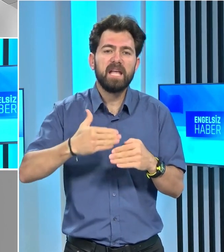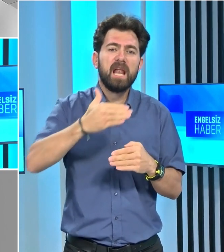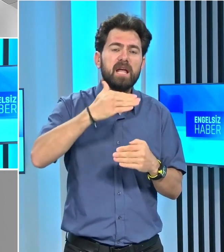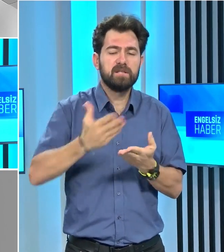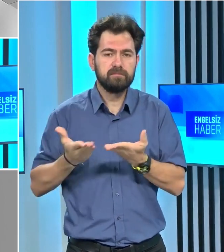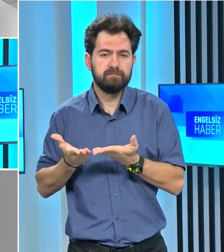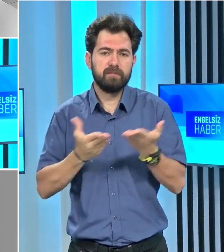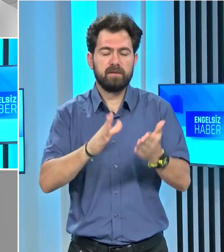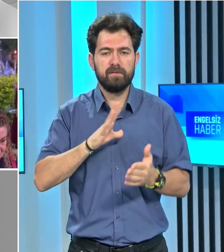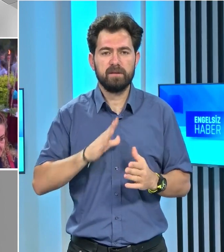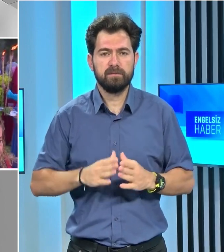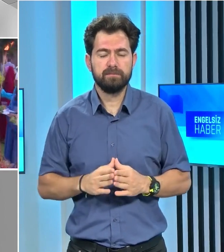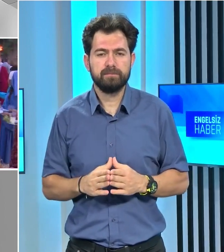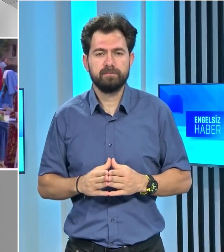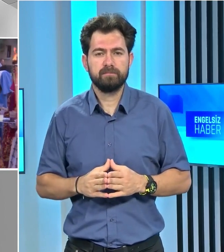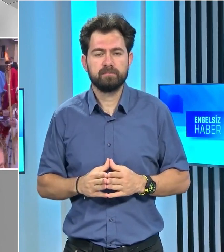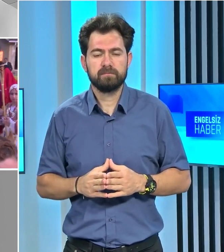geleceğe taşınıyor.